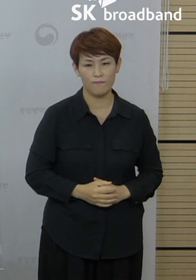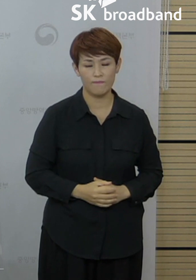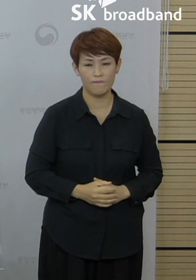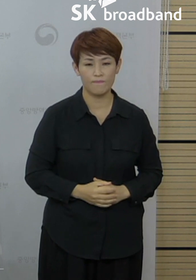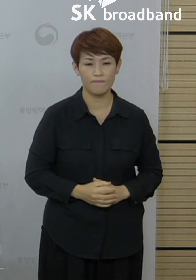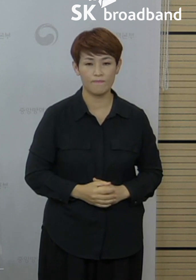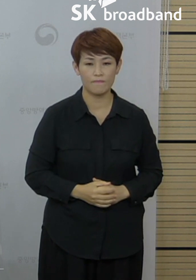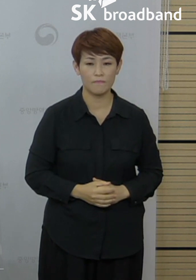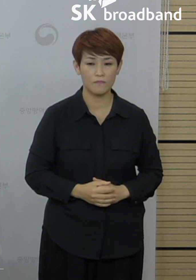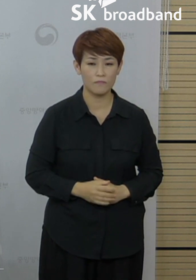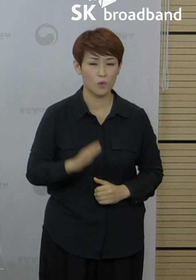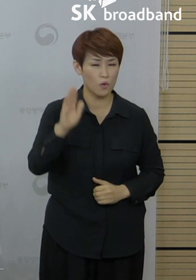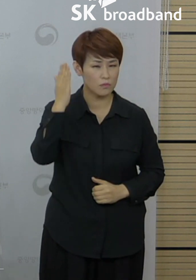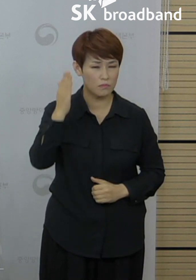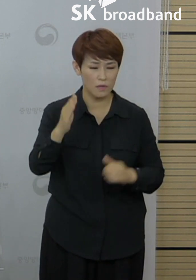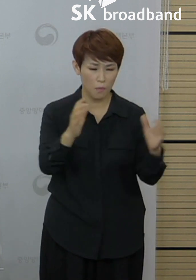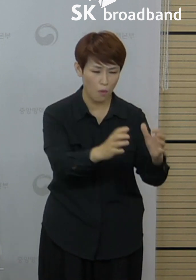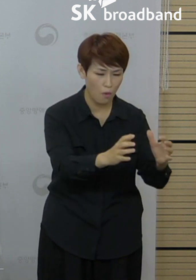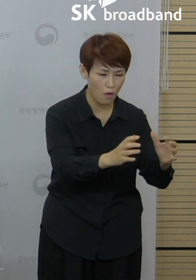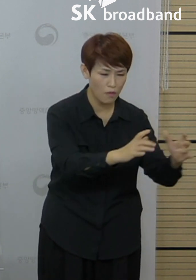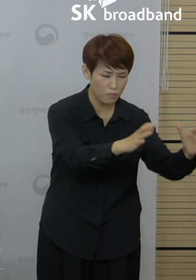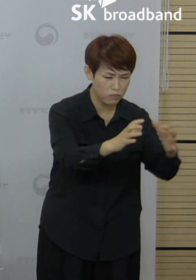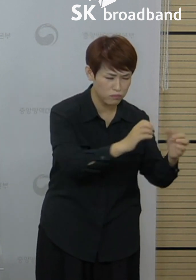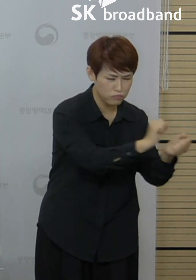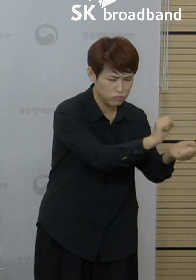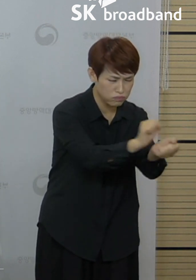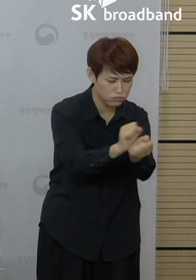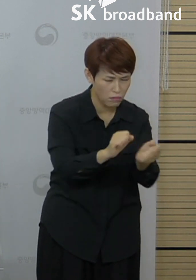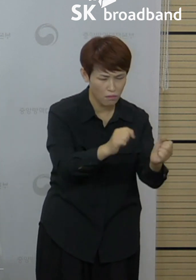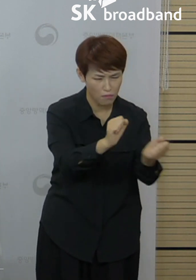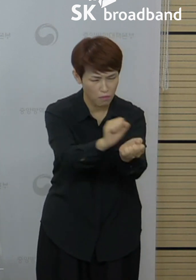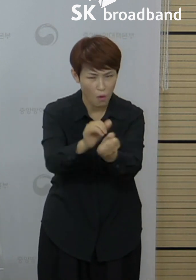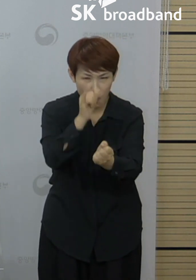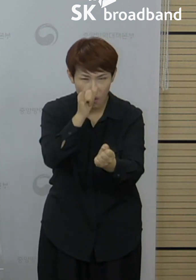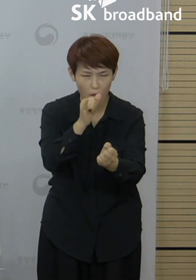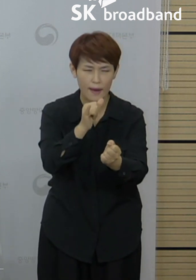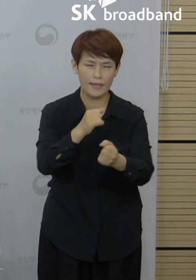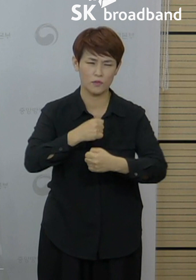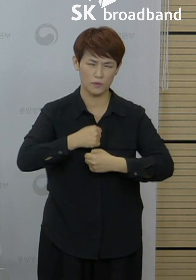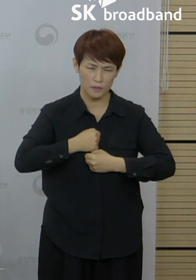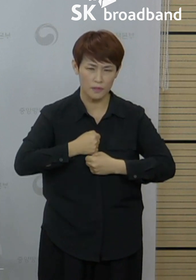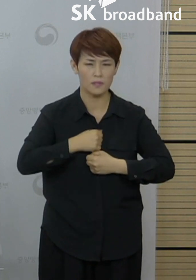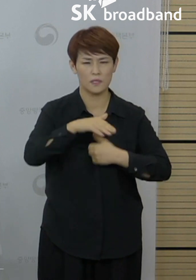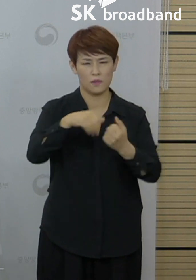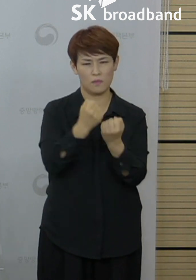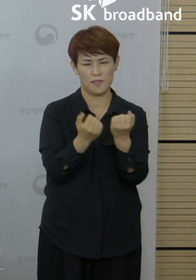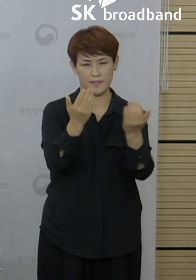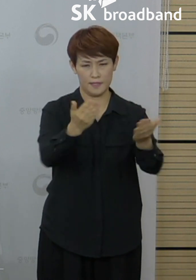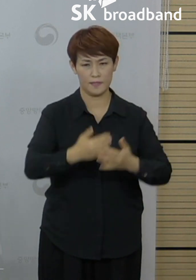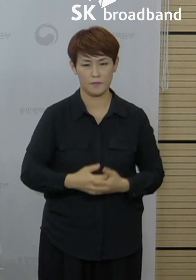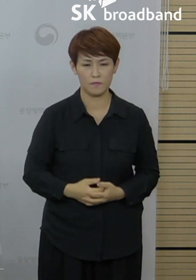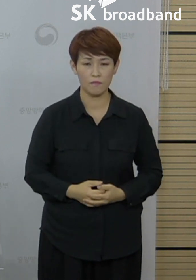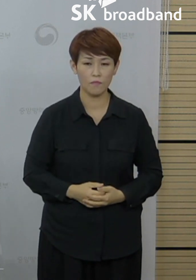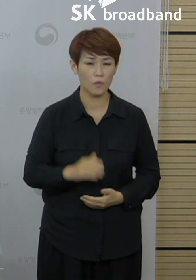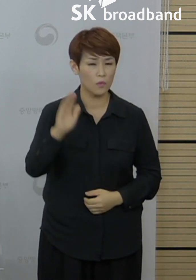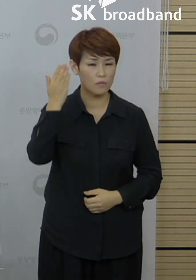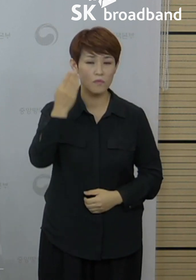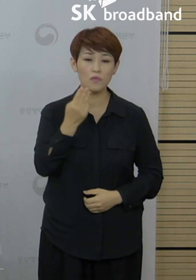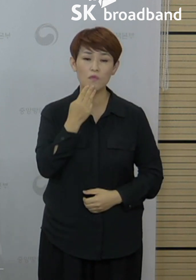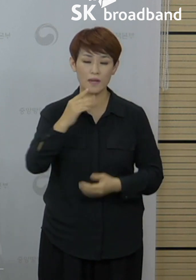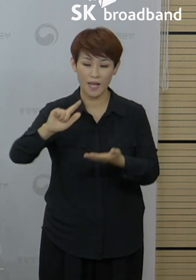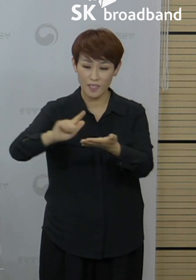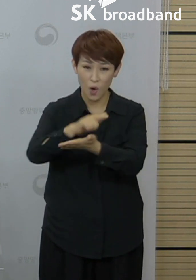다음으로는 최근 주요 집단감염 사례를 소개하고 주의사항을 말씀드리고자 합니다. 최근에 서울